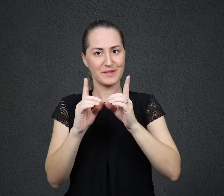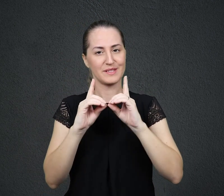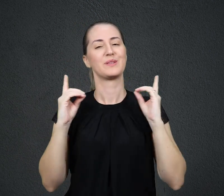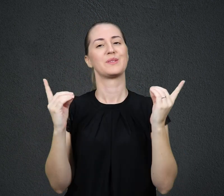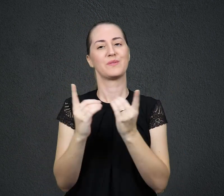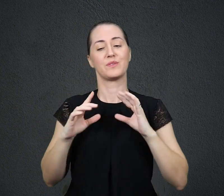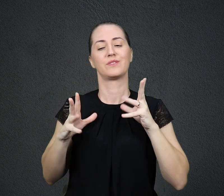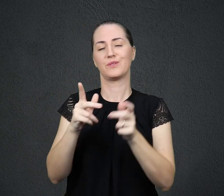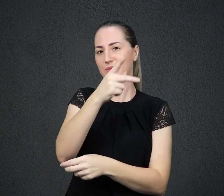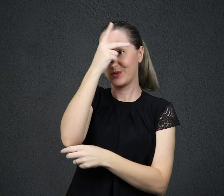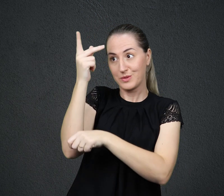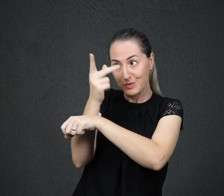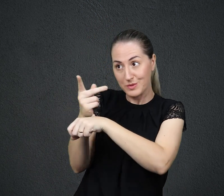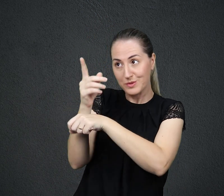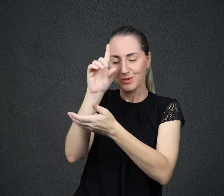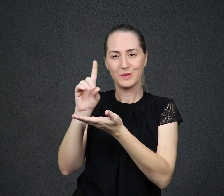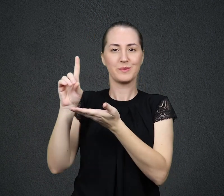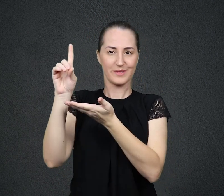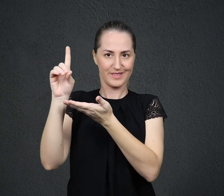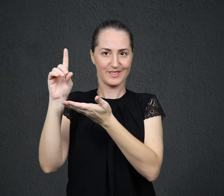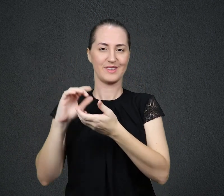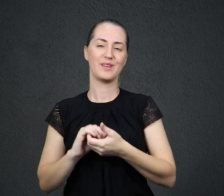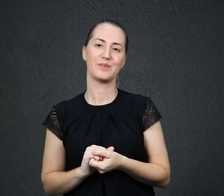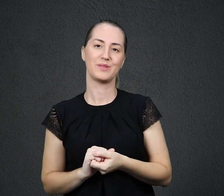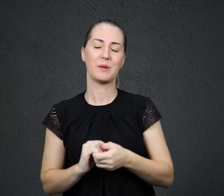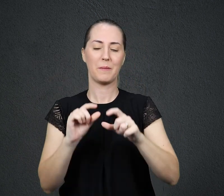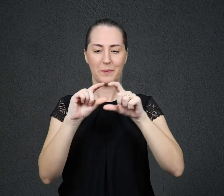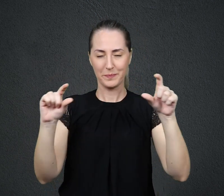Acesse transmundial.org.br